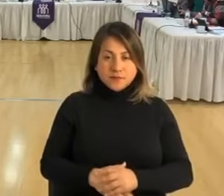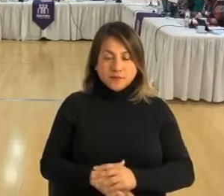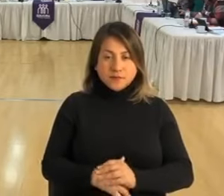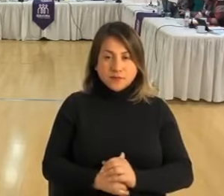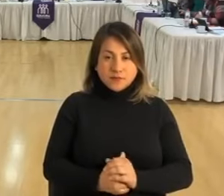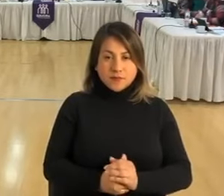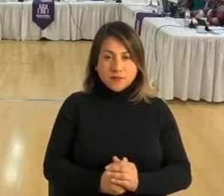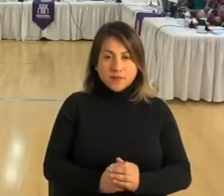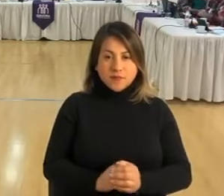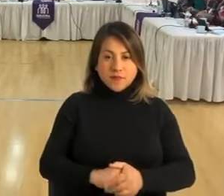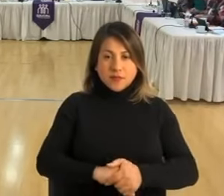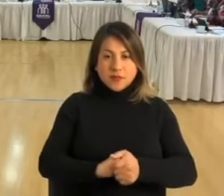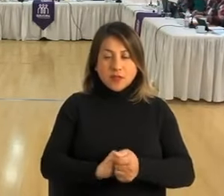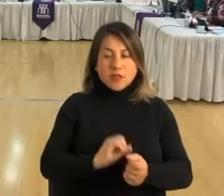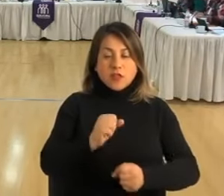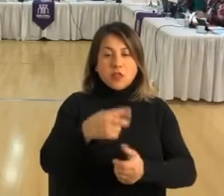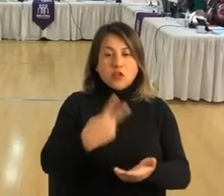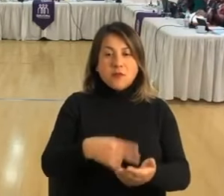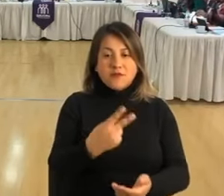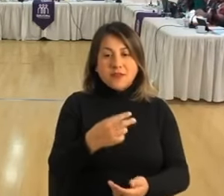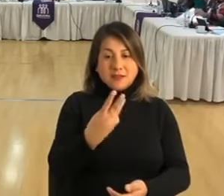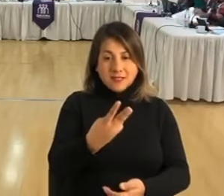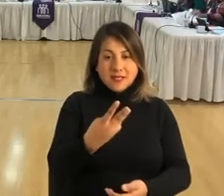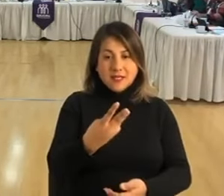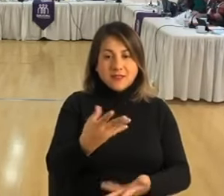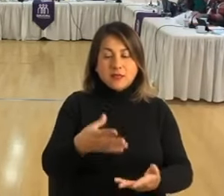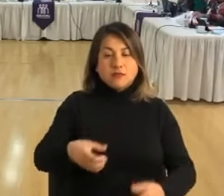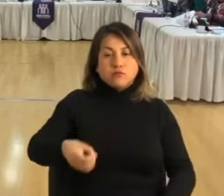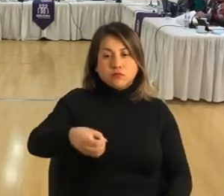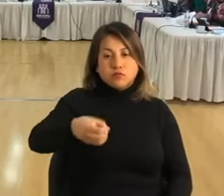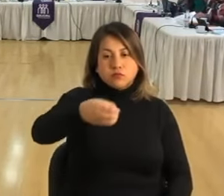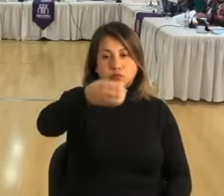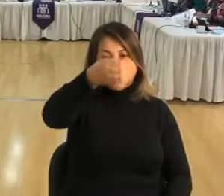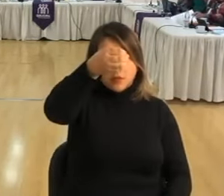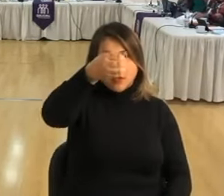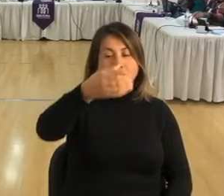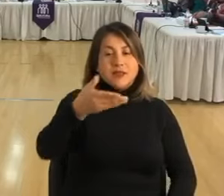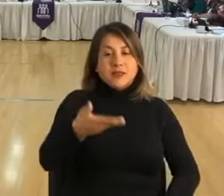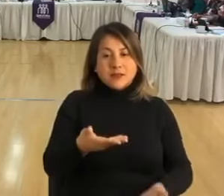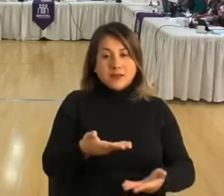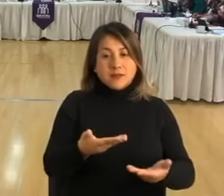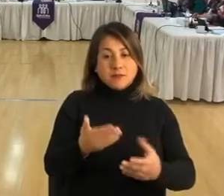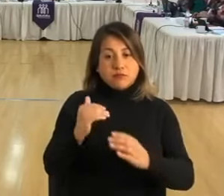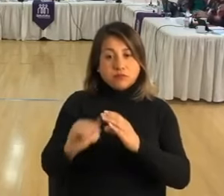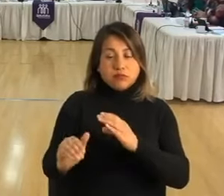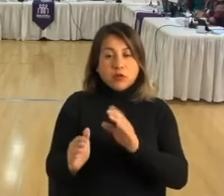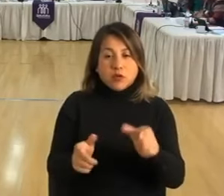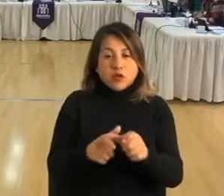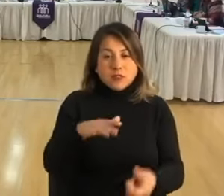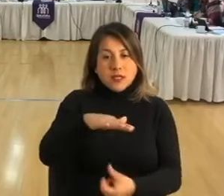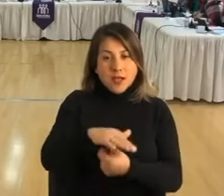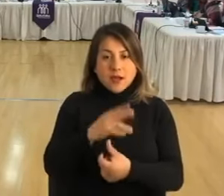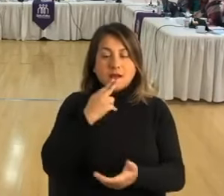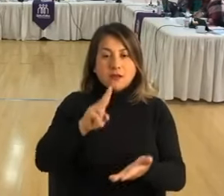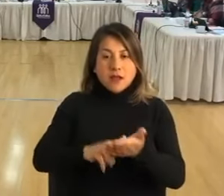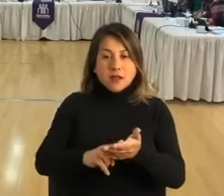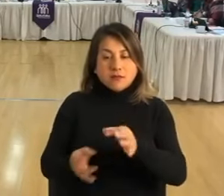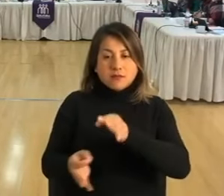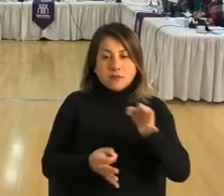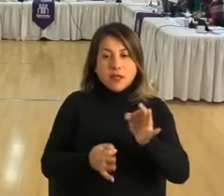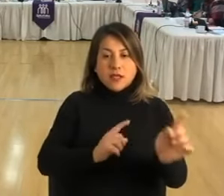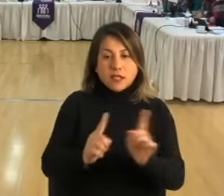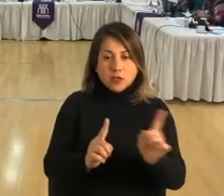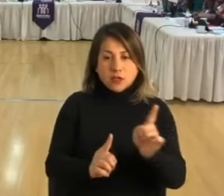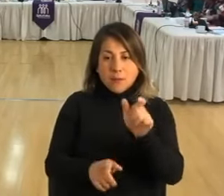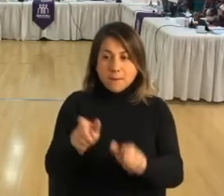.A.